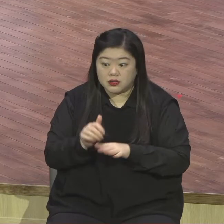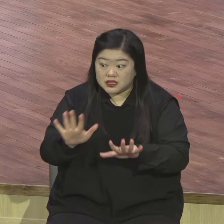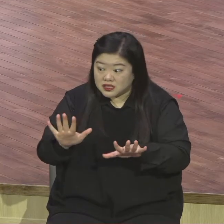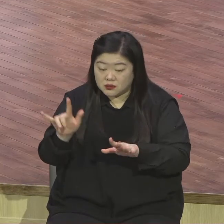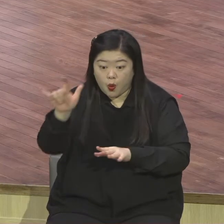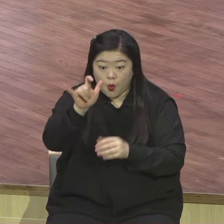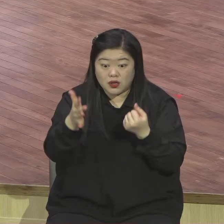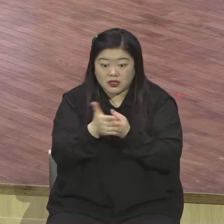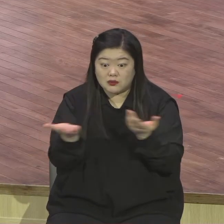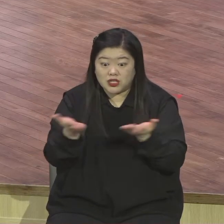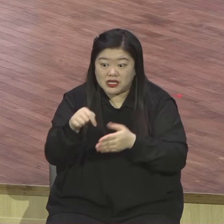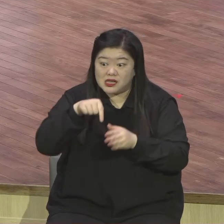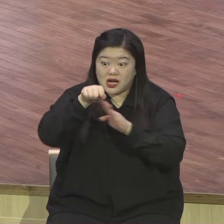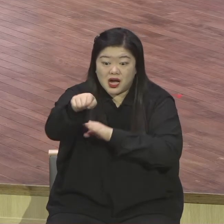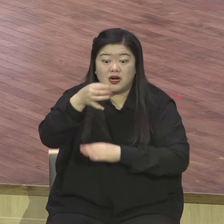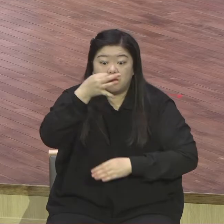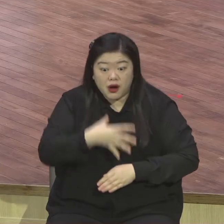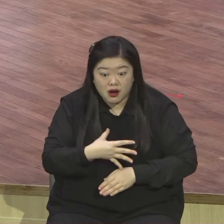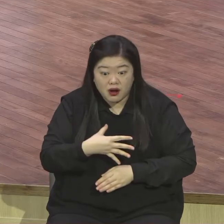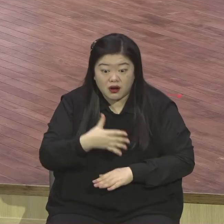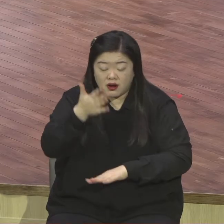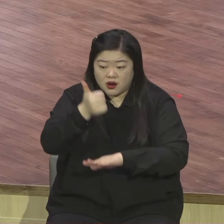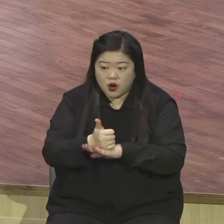주거비를 받거든요. 매주거비를 저